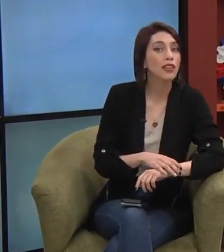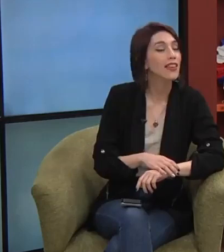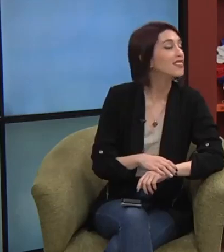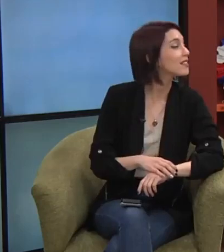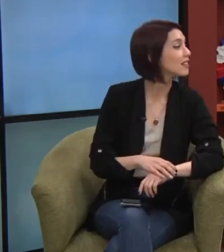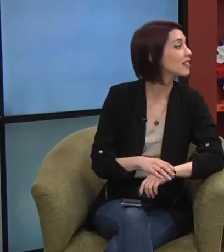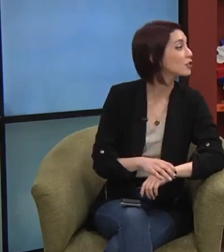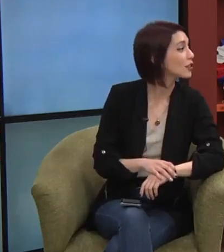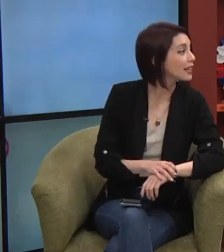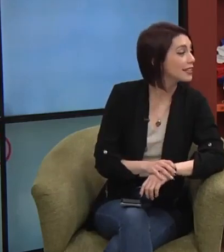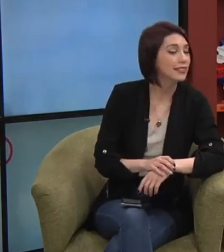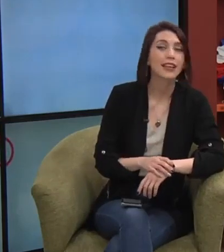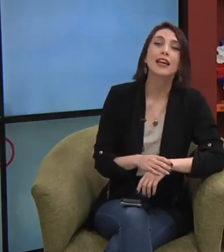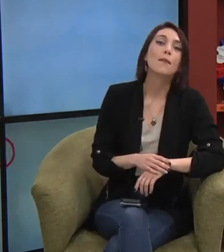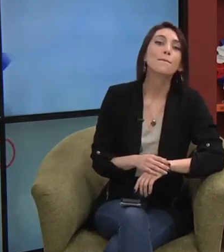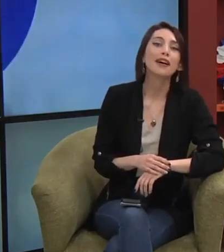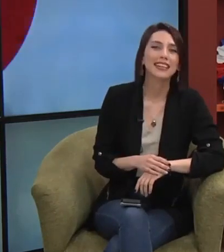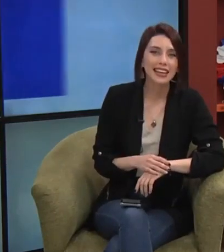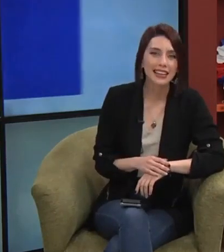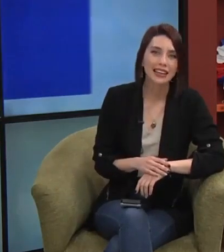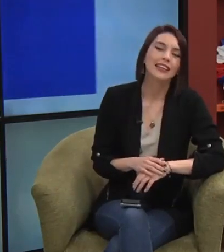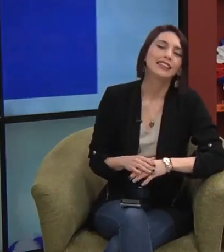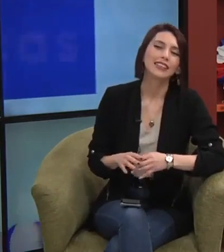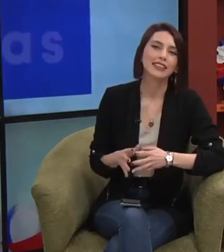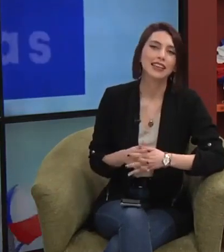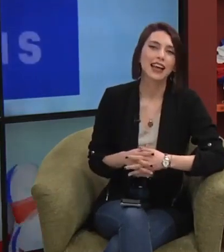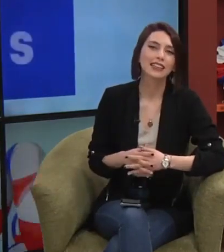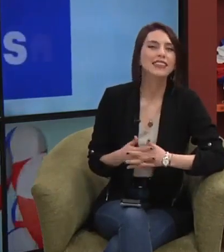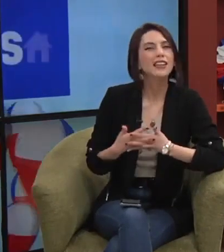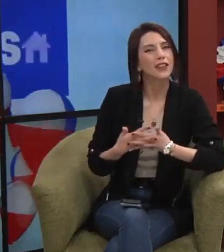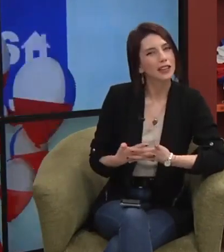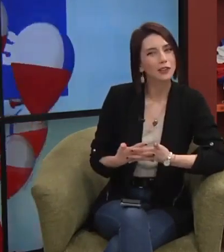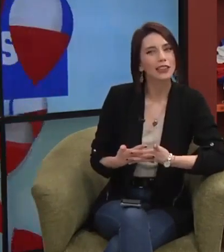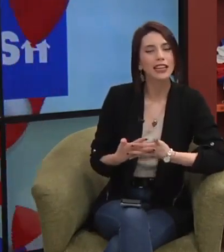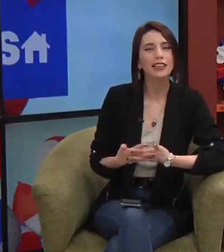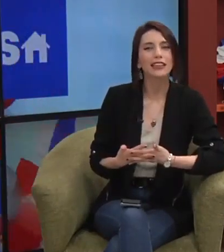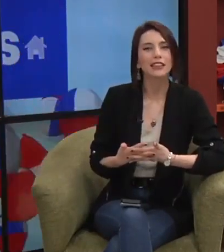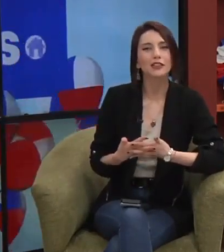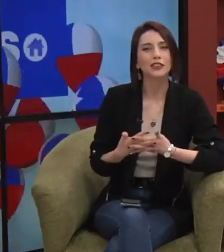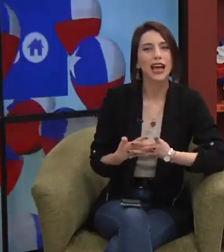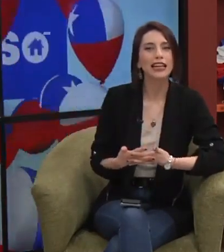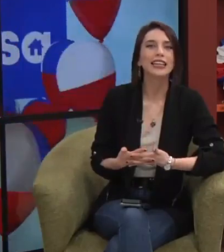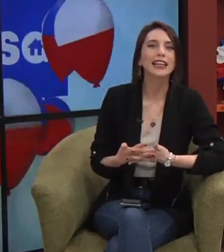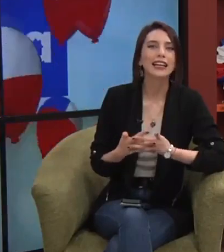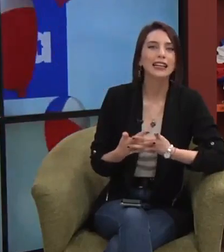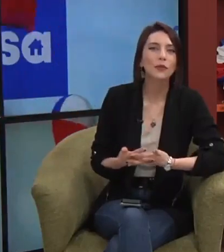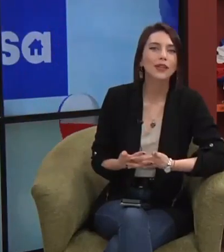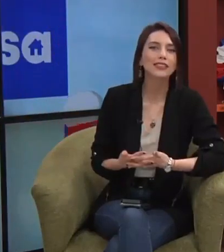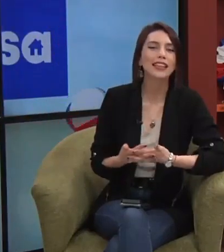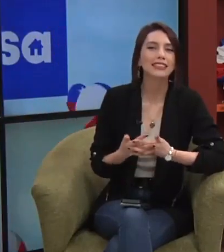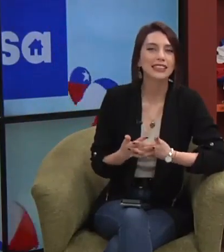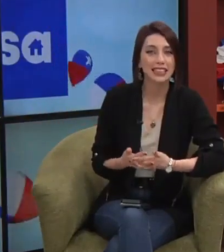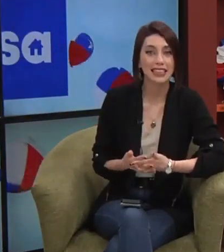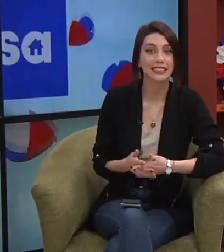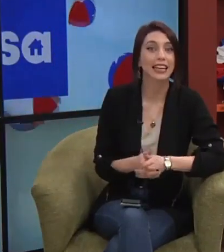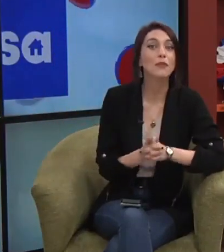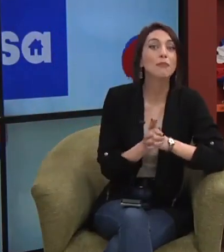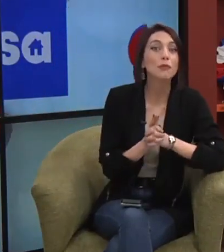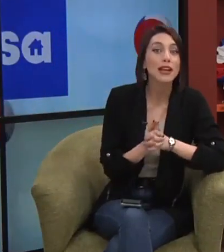Días Internacionales, mañana se estará celebrando el Día Internacional de las Lenguas de Señas, en plural,